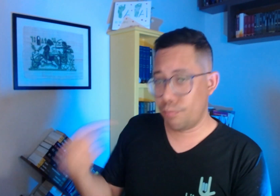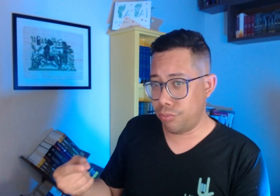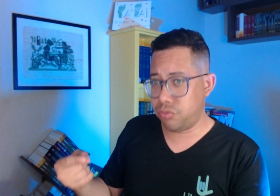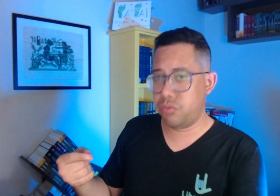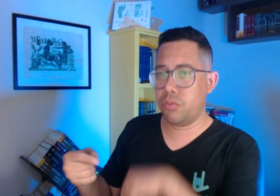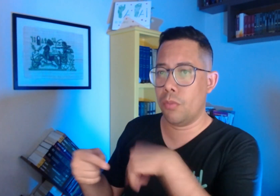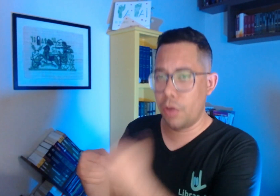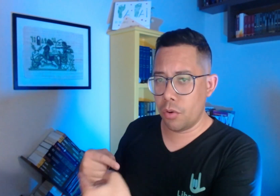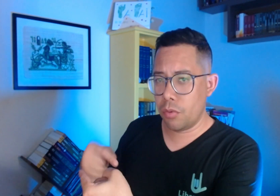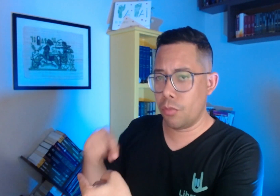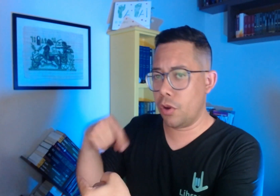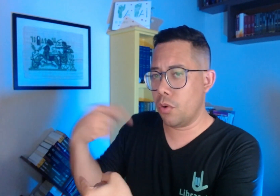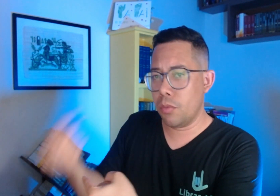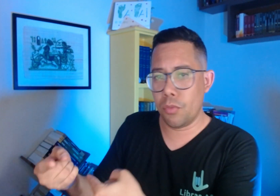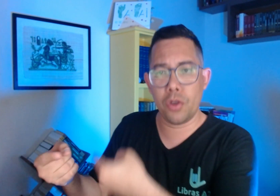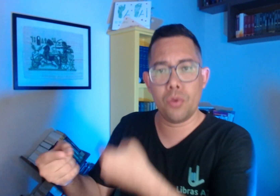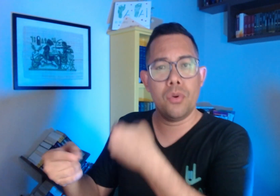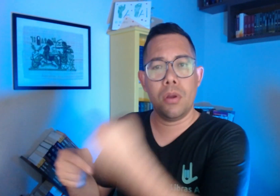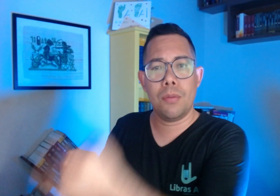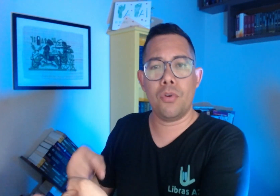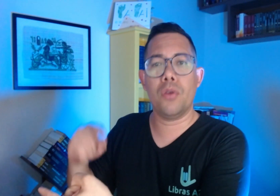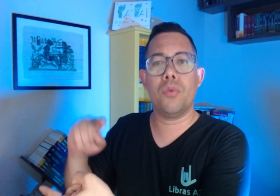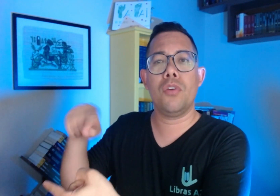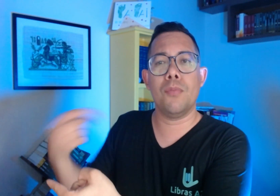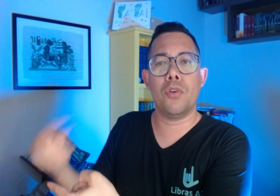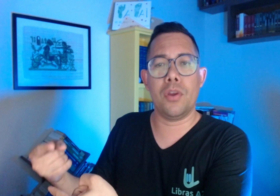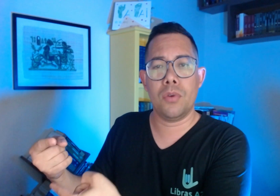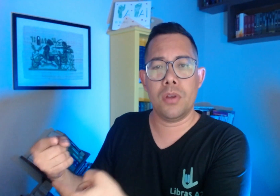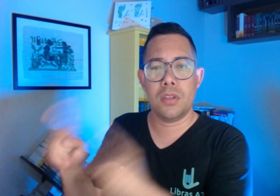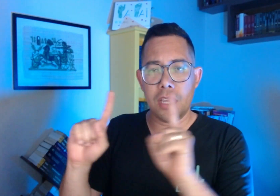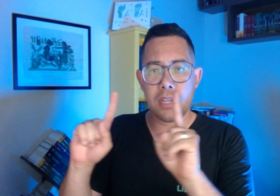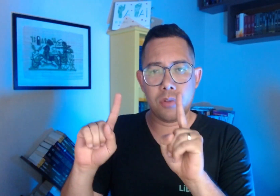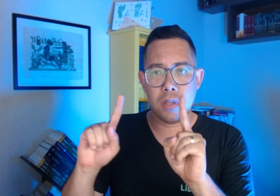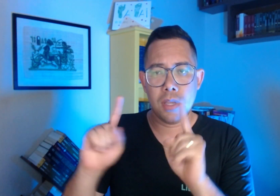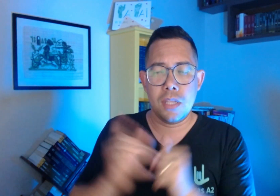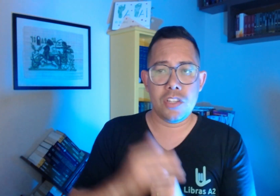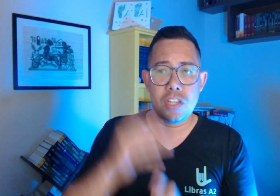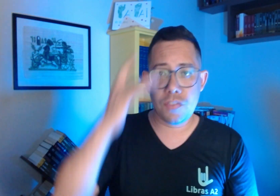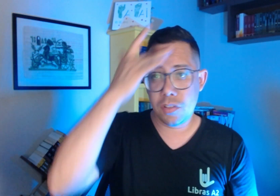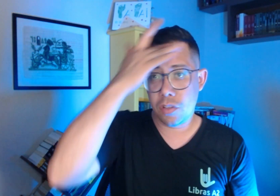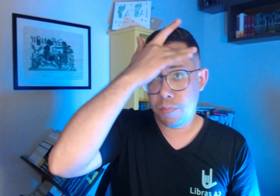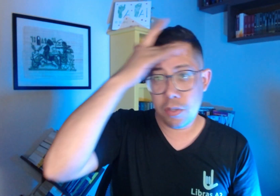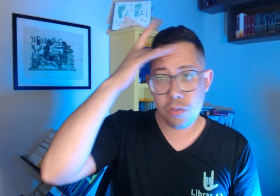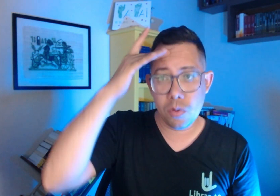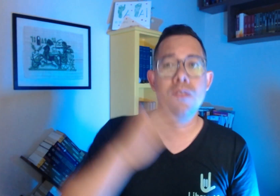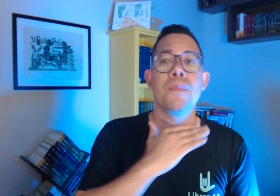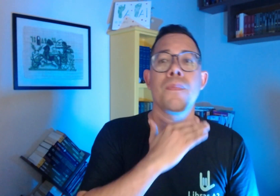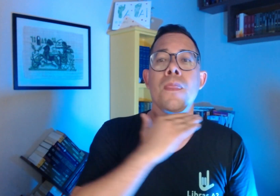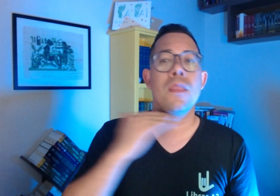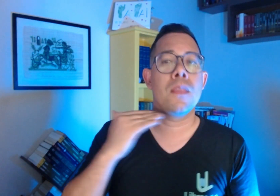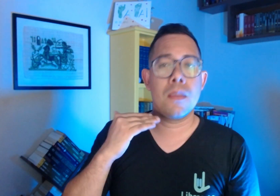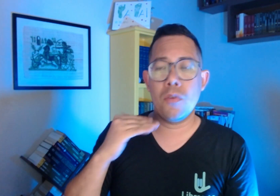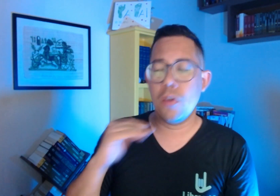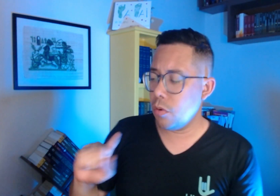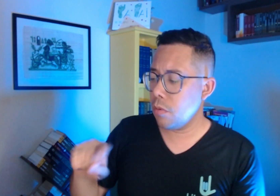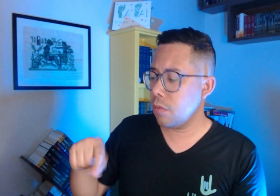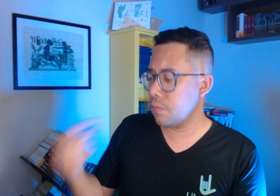morreu, morreu, morreu, morreu e morreu. Certo? Então, a gente fez as pessoas. Morreu,